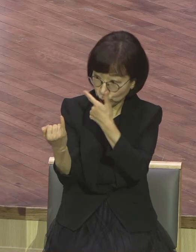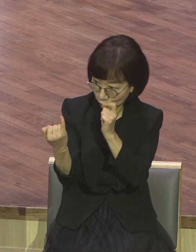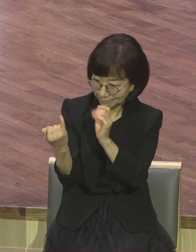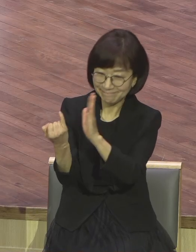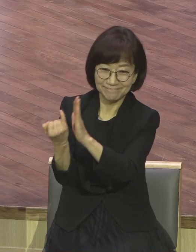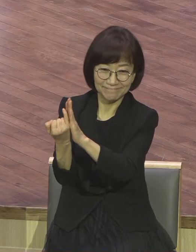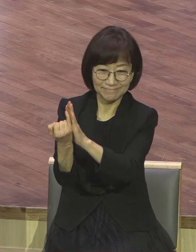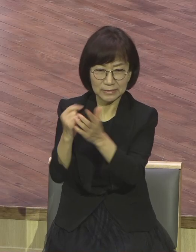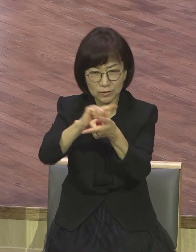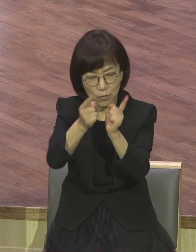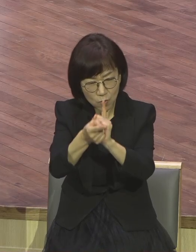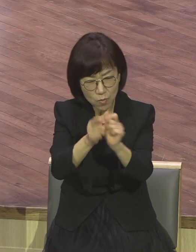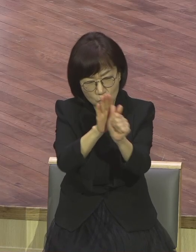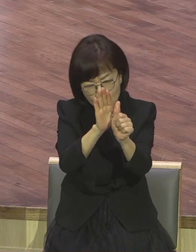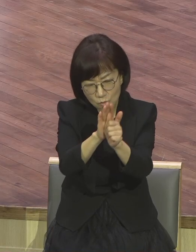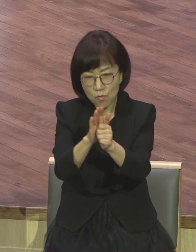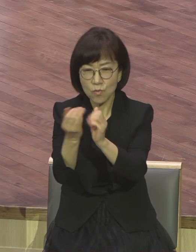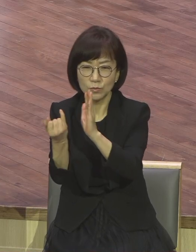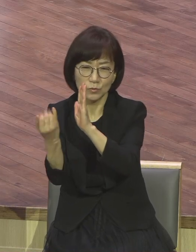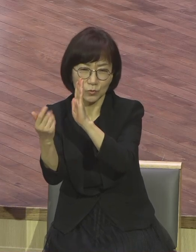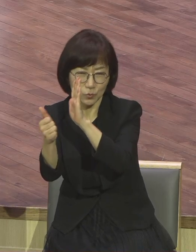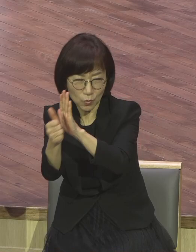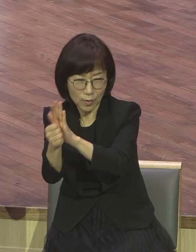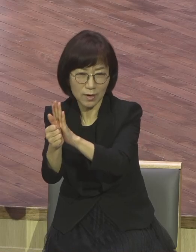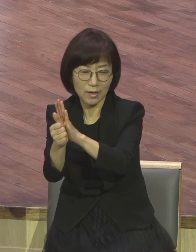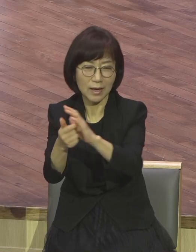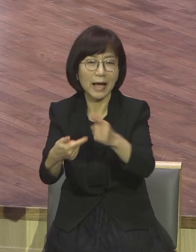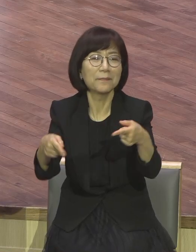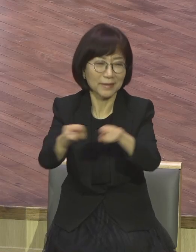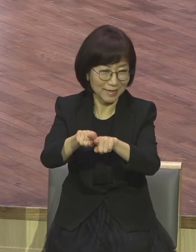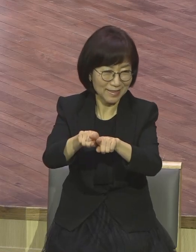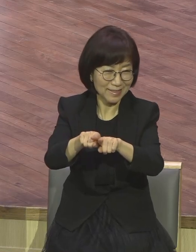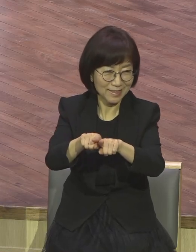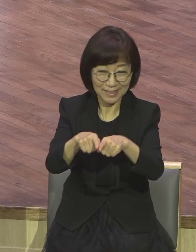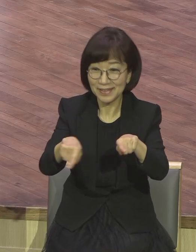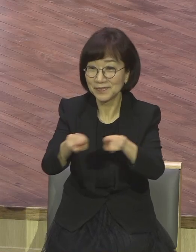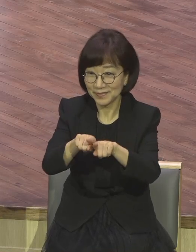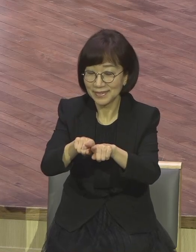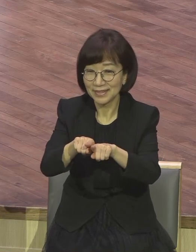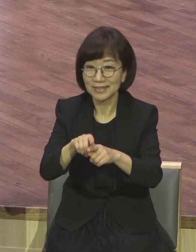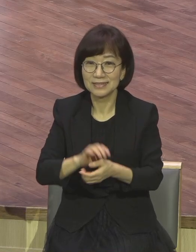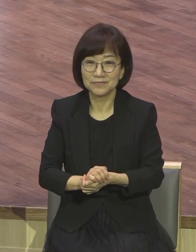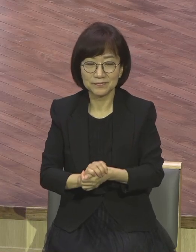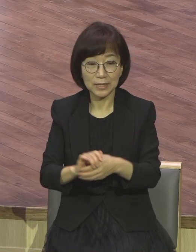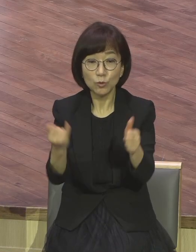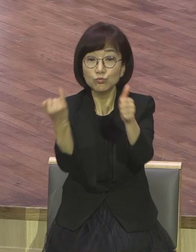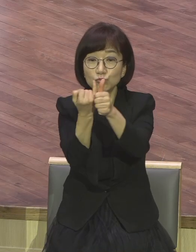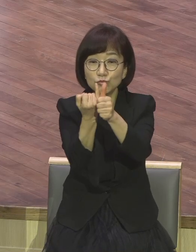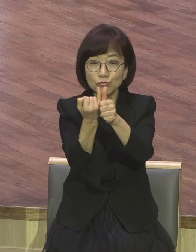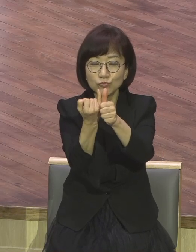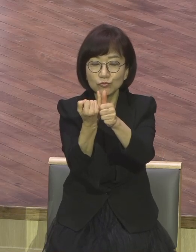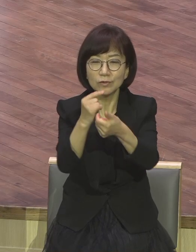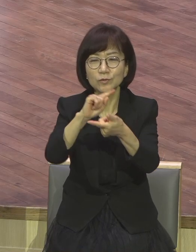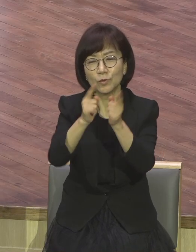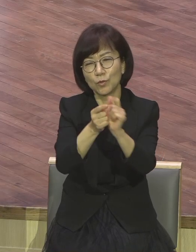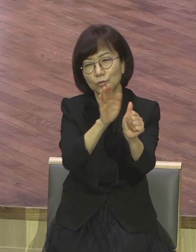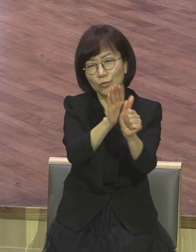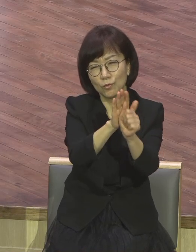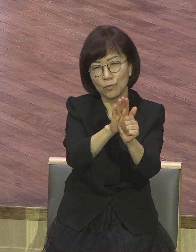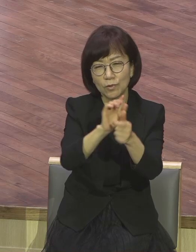것입니다. 부부는 서로가 서로 돕는 배필이라니까 서로 서로 도와주는 겁니다. 서로